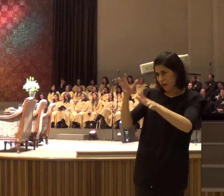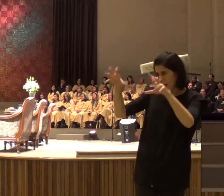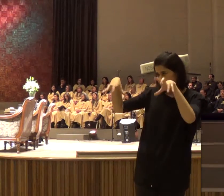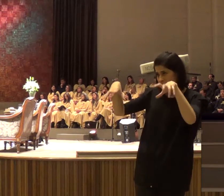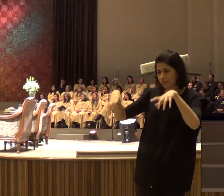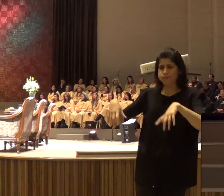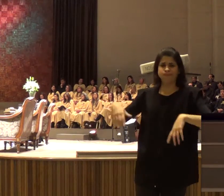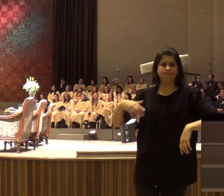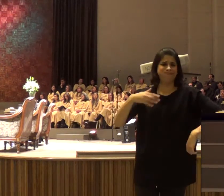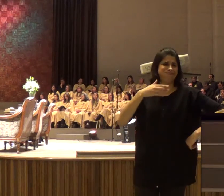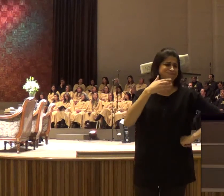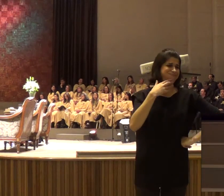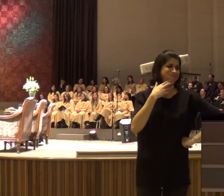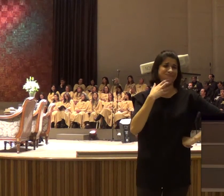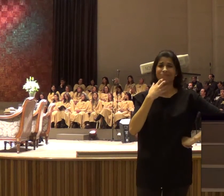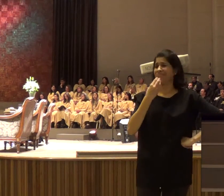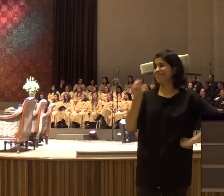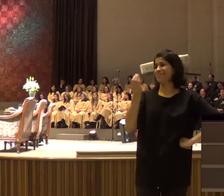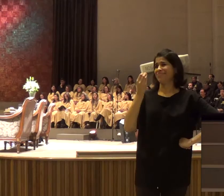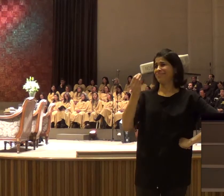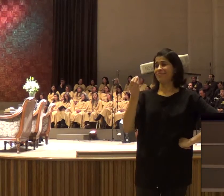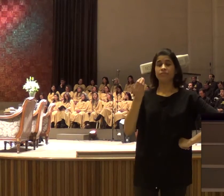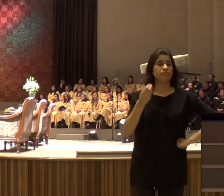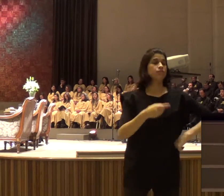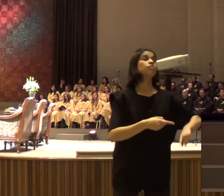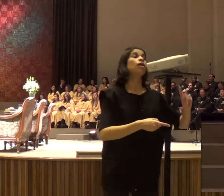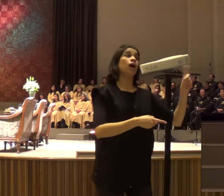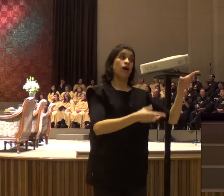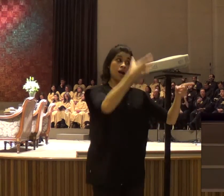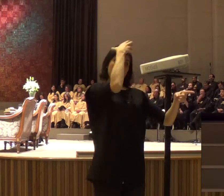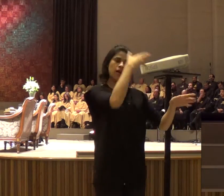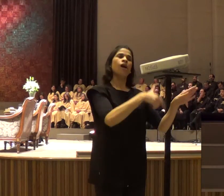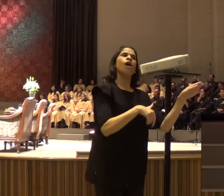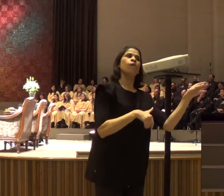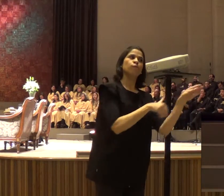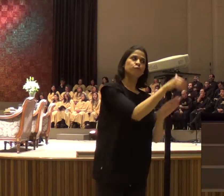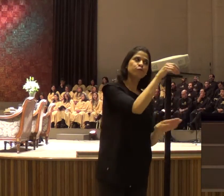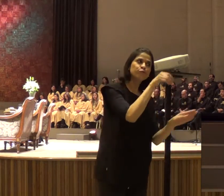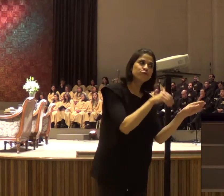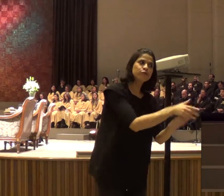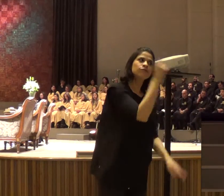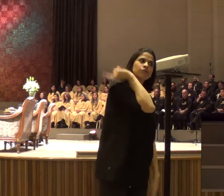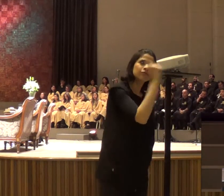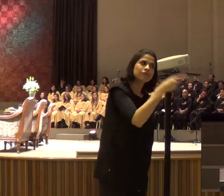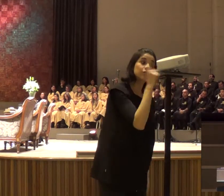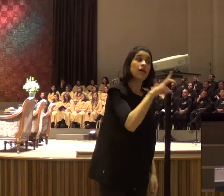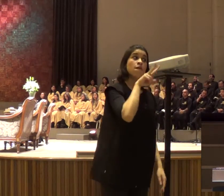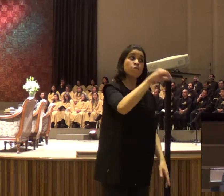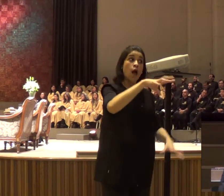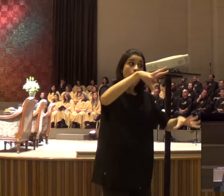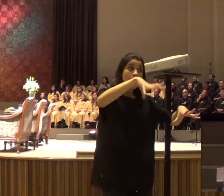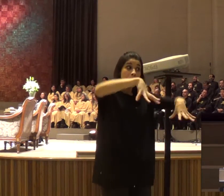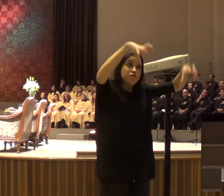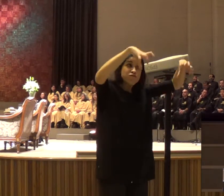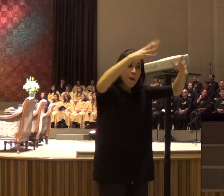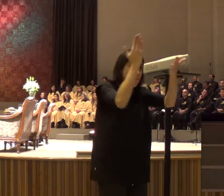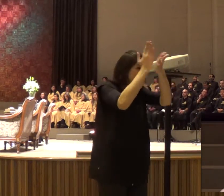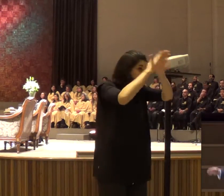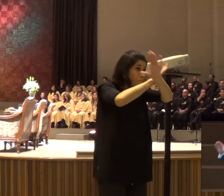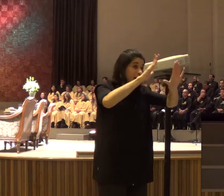conosco, de muitas maneiras, e a gente não quer ouvir, Ele fala com o Seu Espírito, Ele fala através